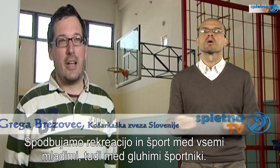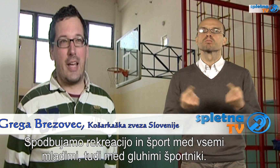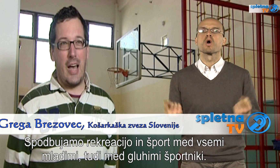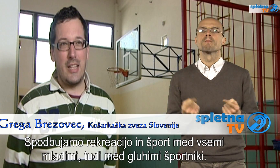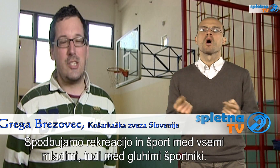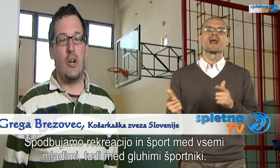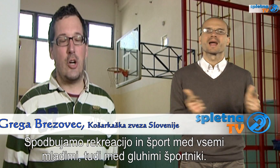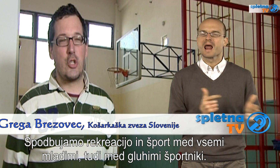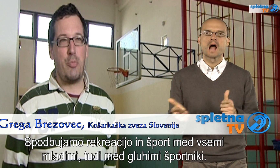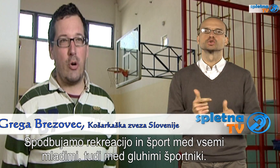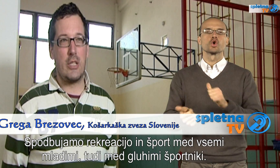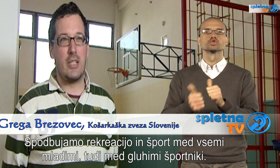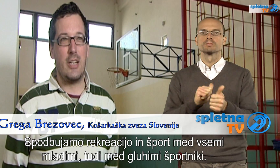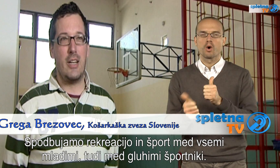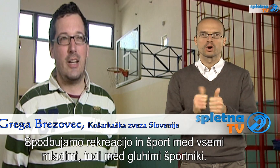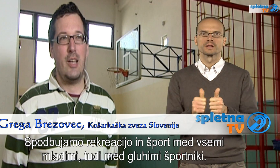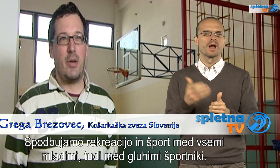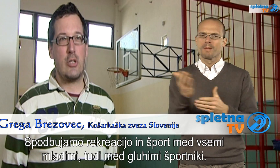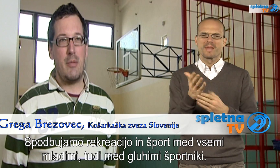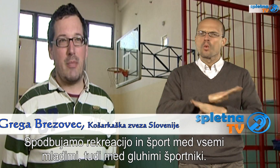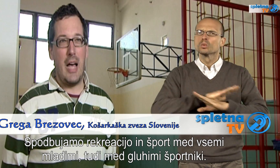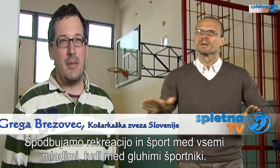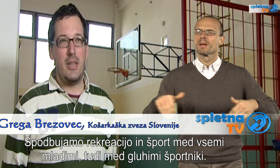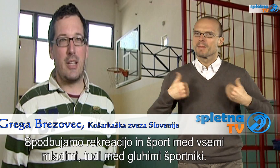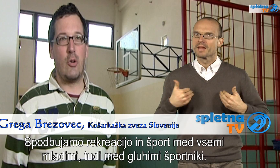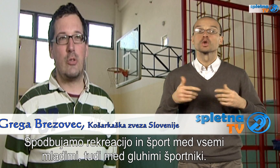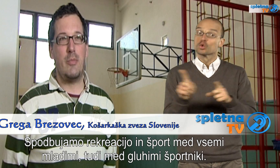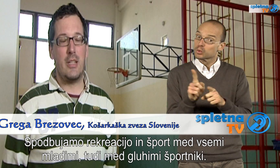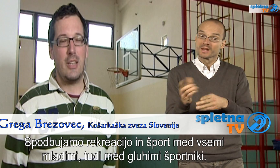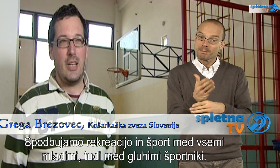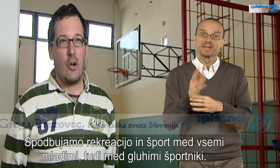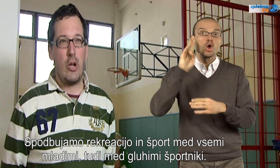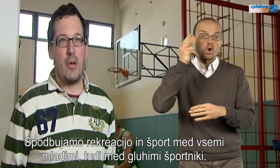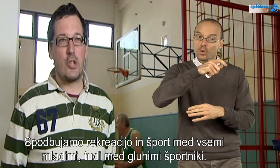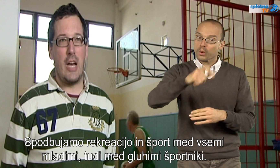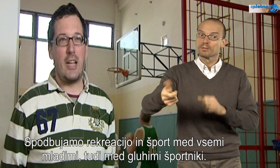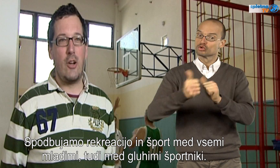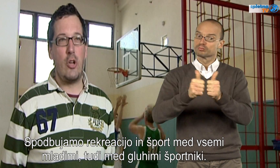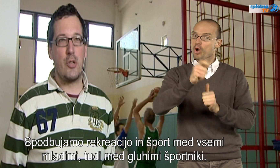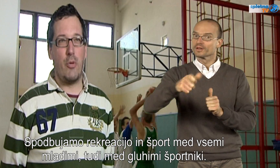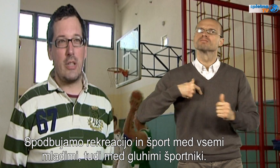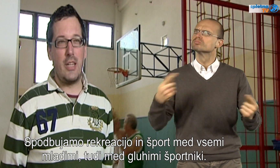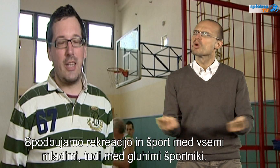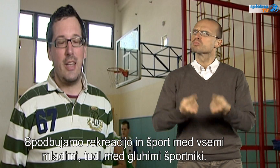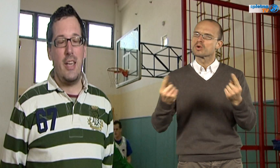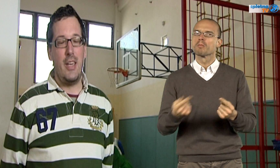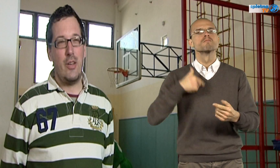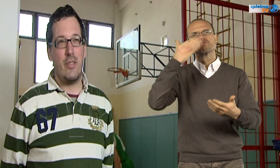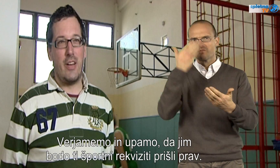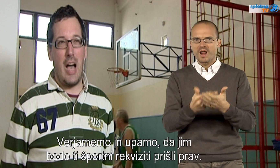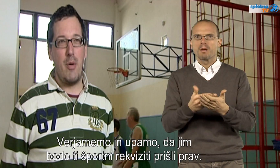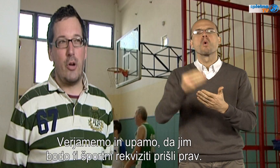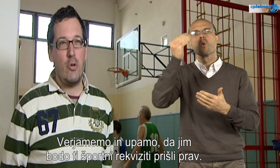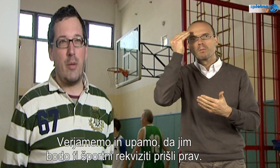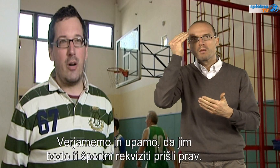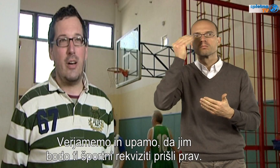Odbujamo rekreacijo, šport med vsemi mladimi, tako tudi med gluhimi košarkeri in gluhimi športniki. In